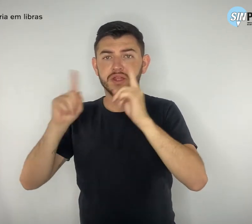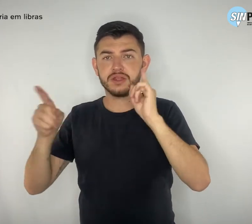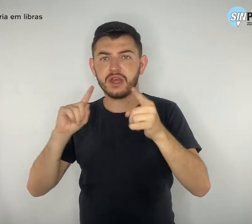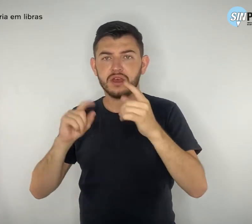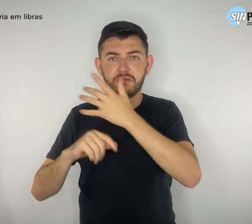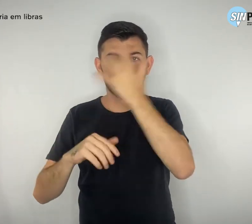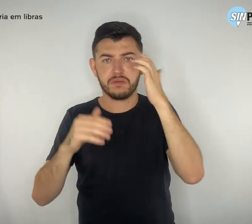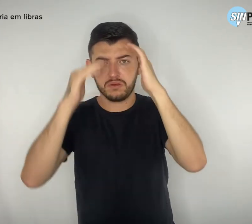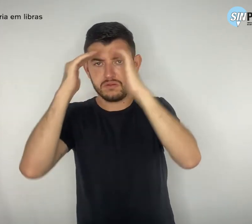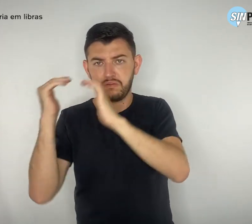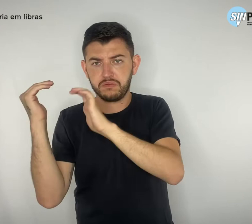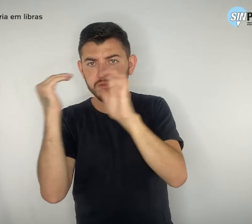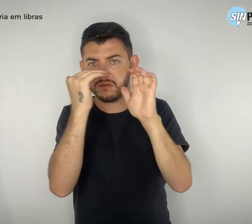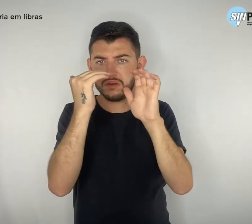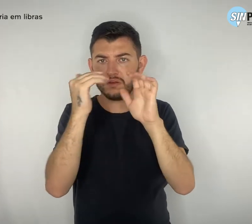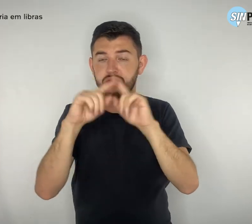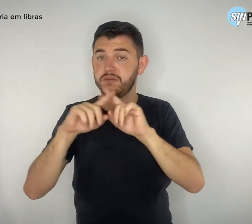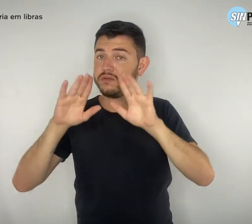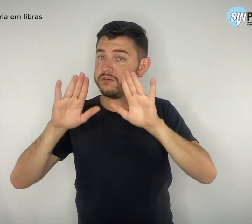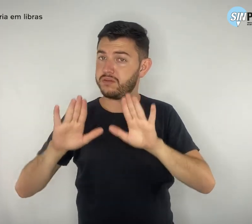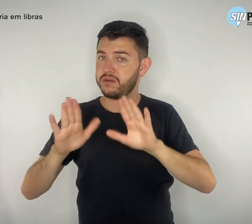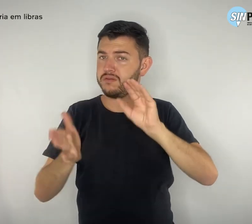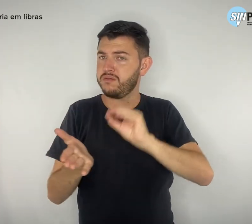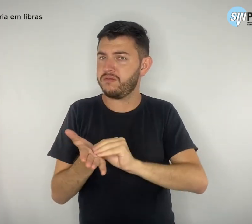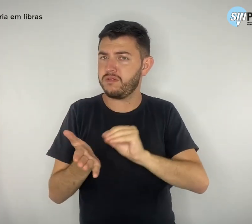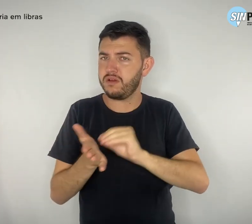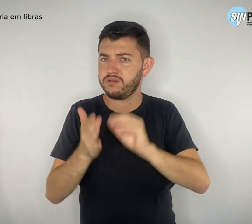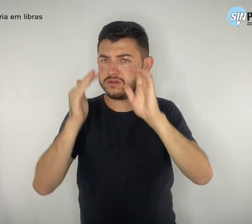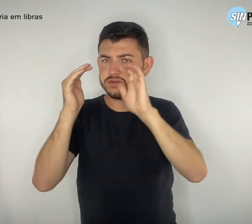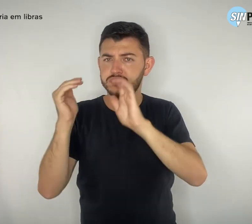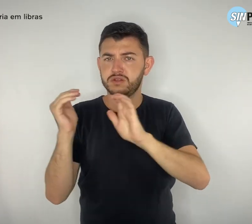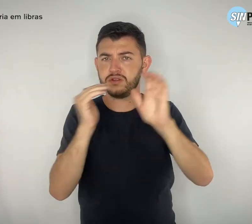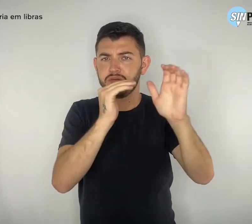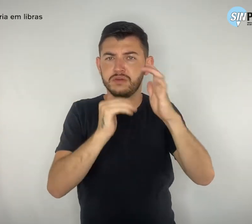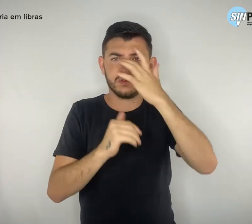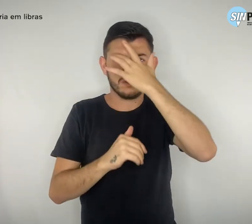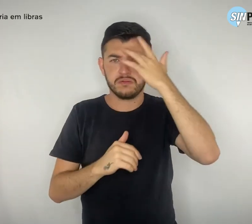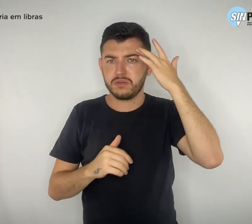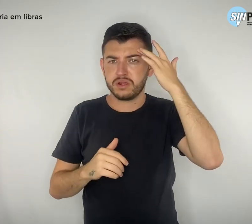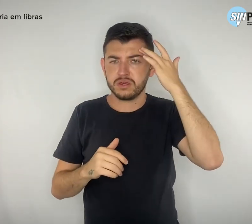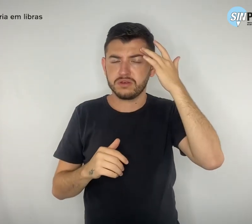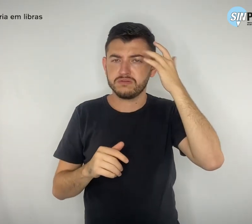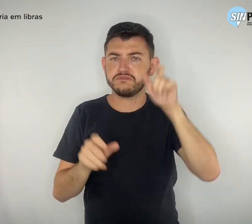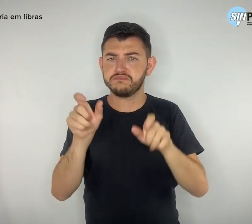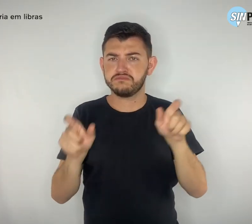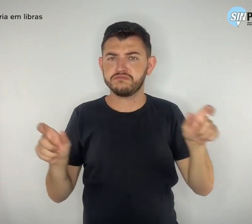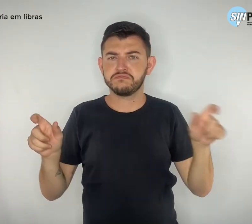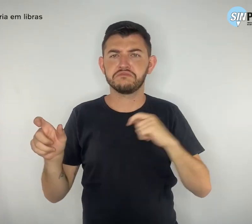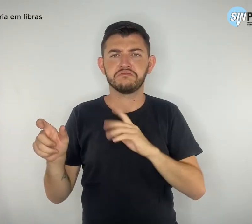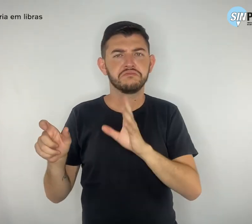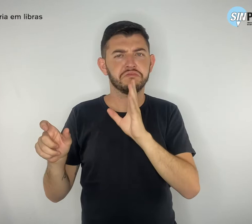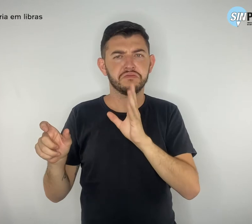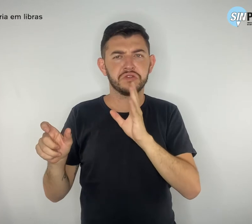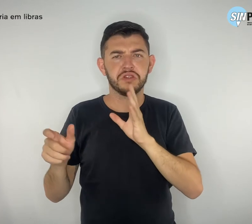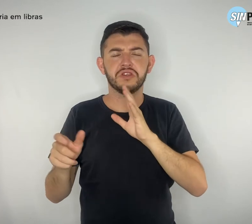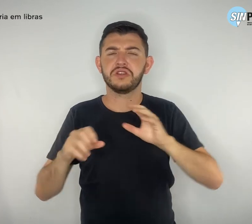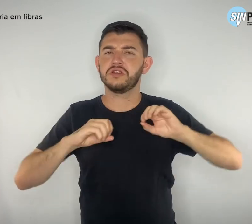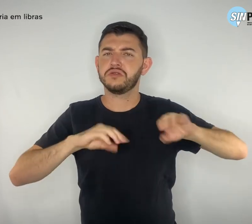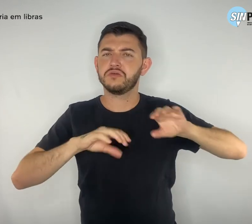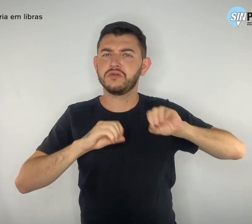Além do desrespeito para com aqueles que realmente conhecem os problemas da educação, o uso